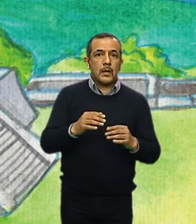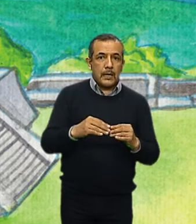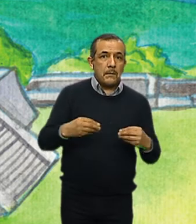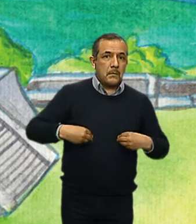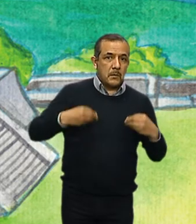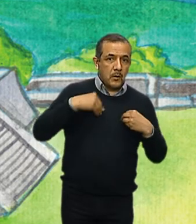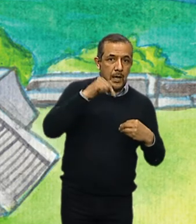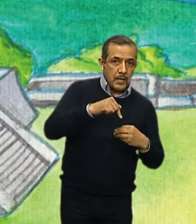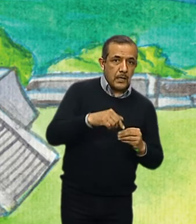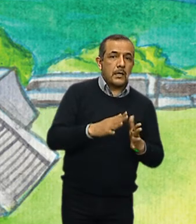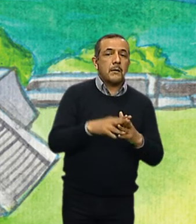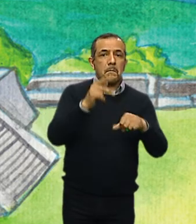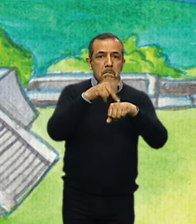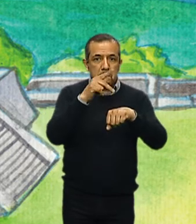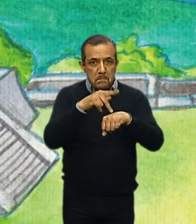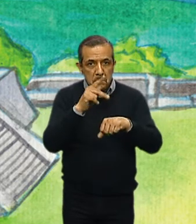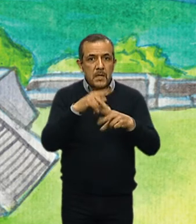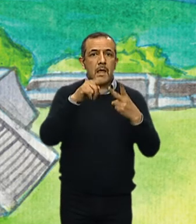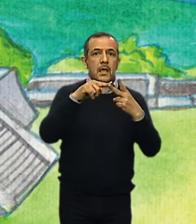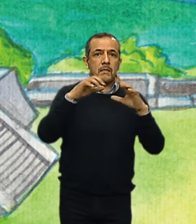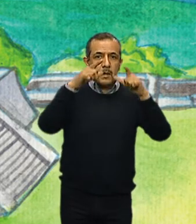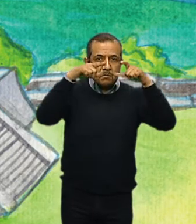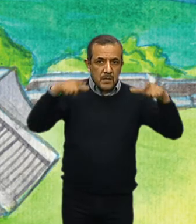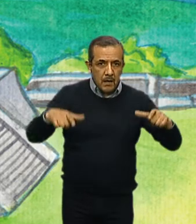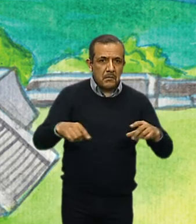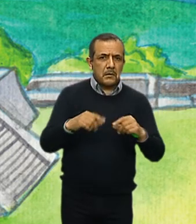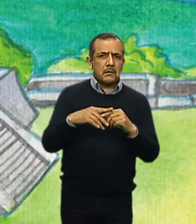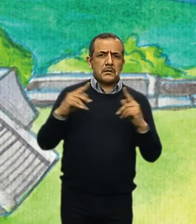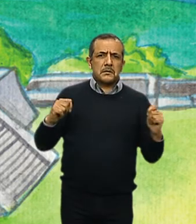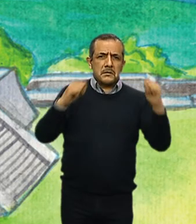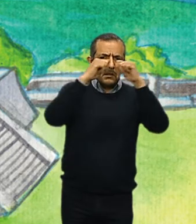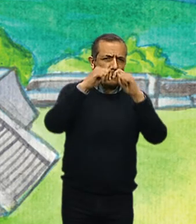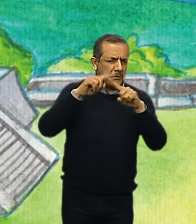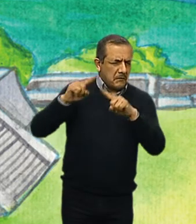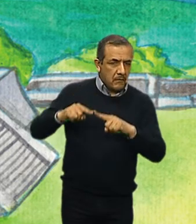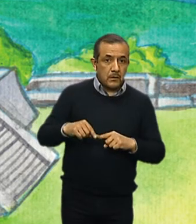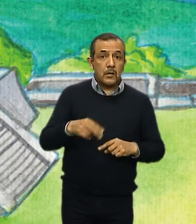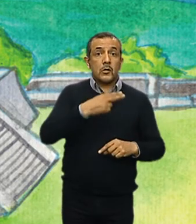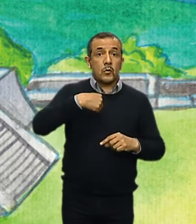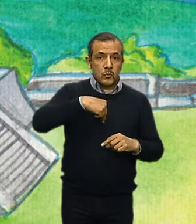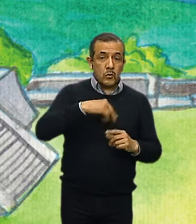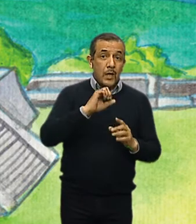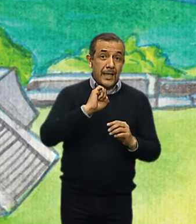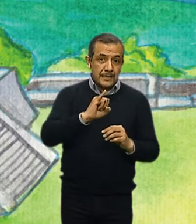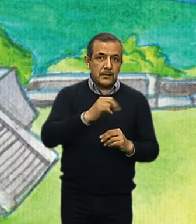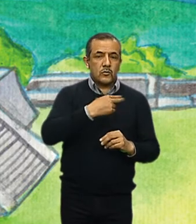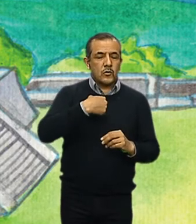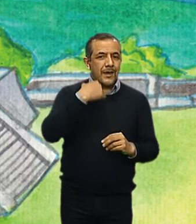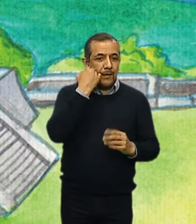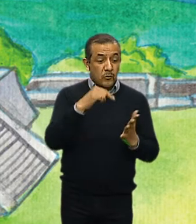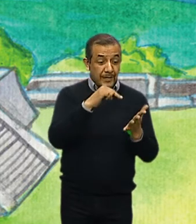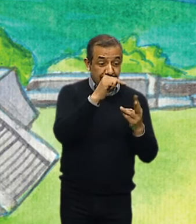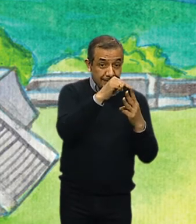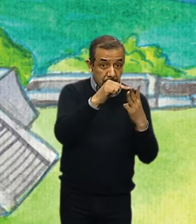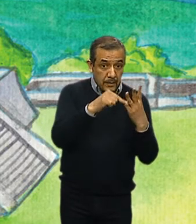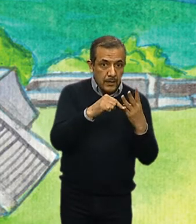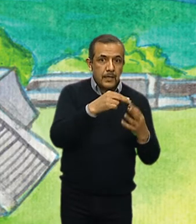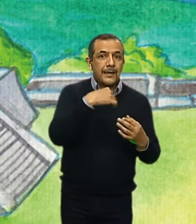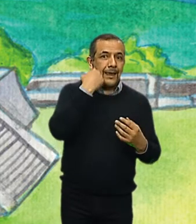glifos y pirámides. Esto nos permitió definir qué queríamos contar con esta historia y qué